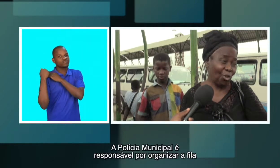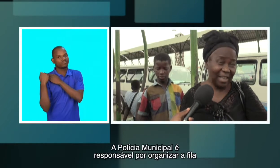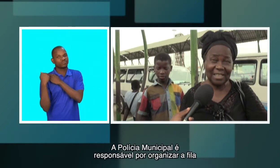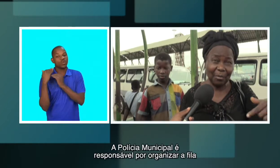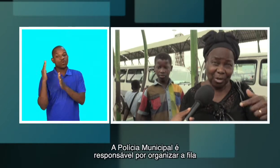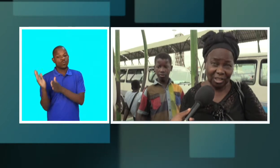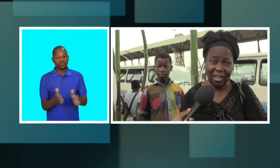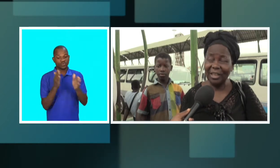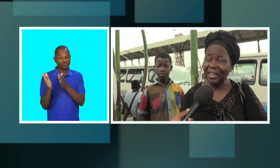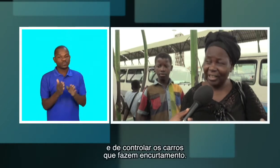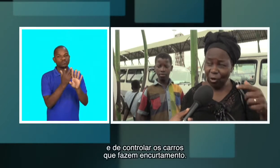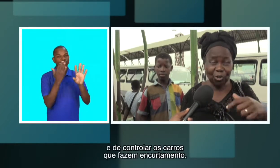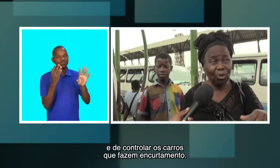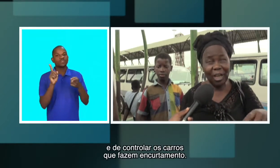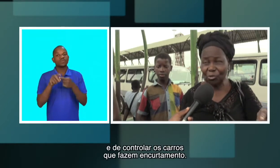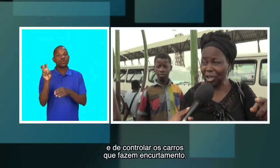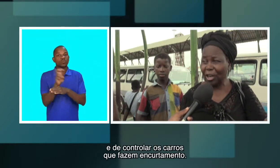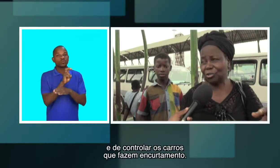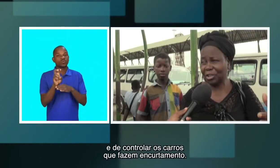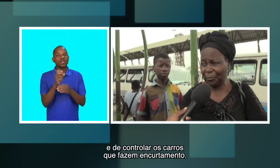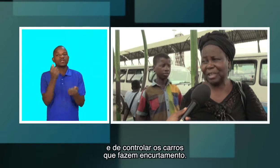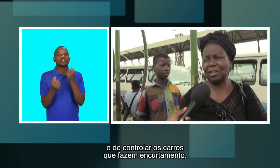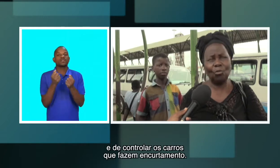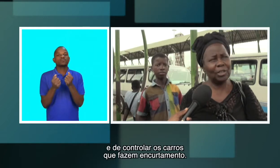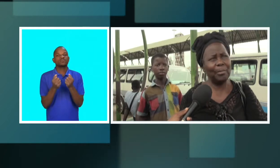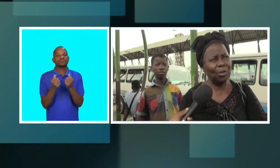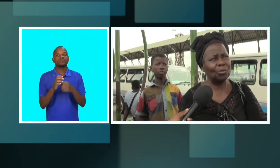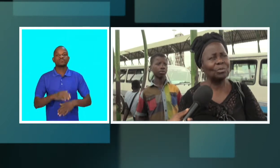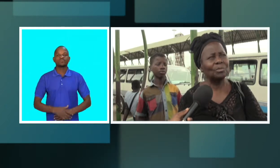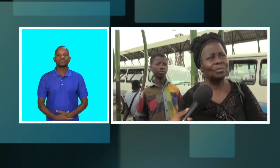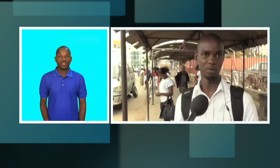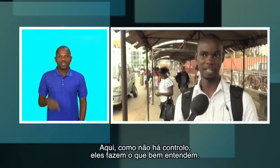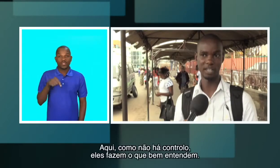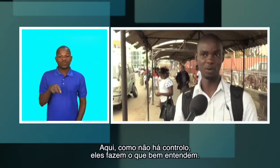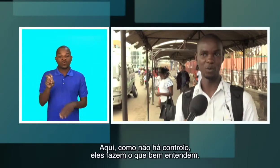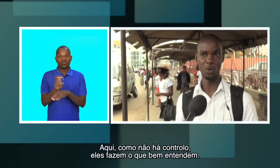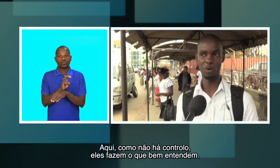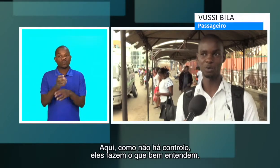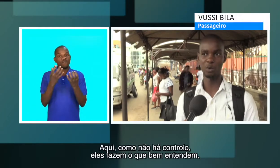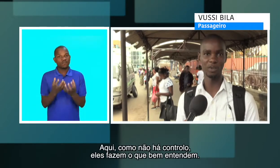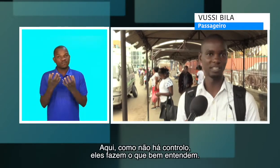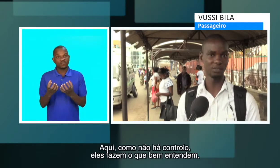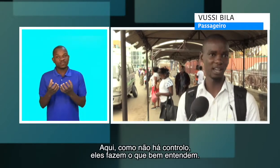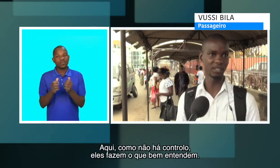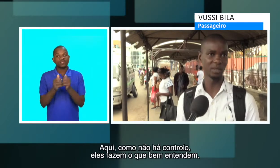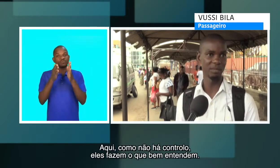organizar bicha e de controlar os carros que fazem o portamento. Porque aqui, como não há controle, eles fazem, que bem